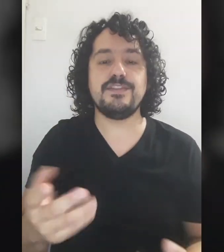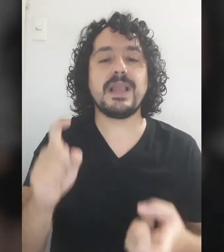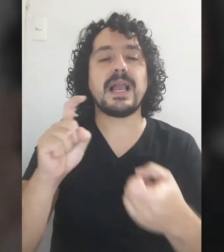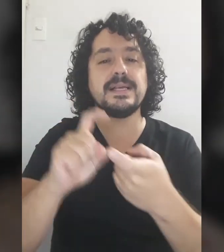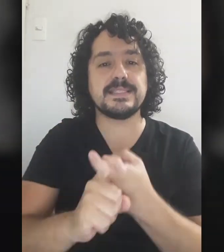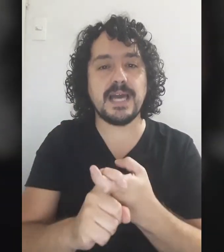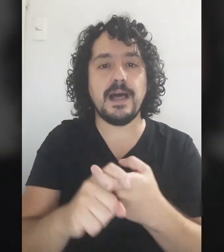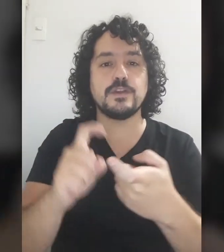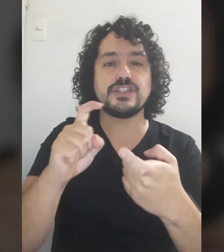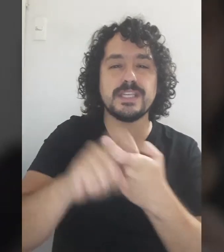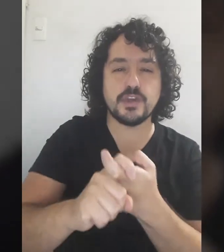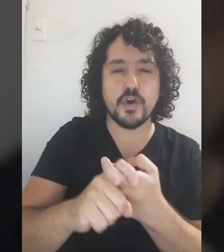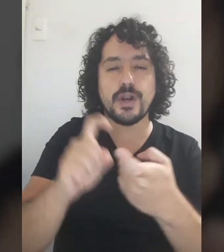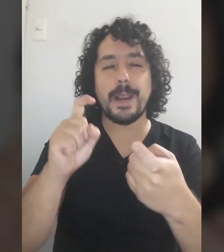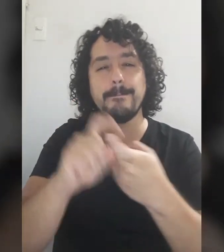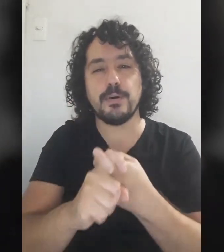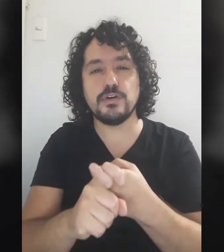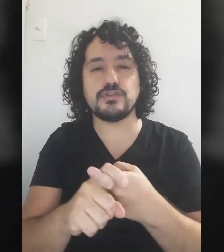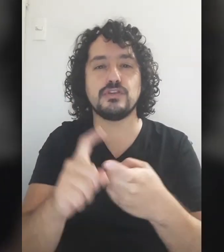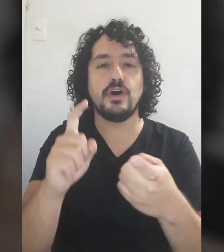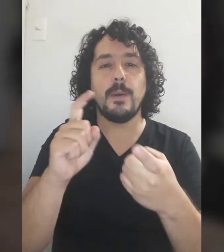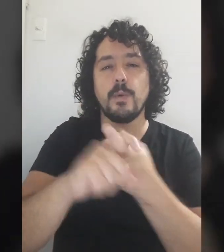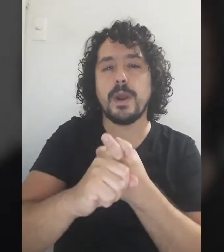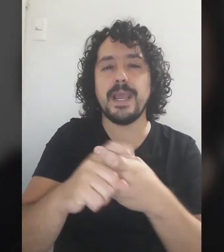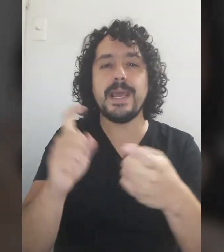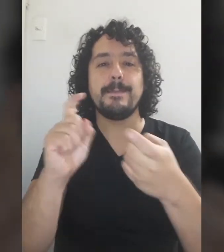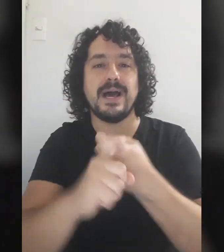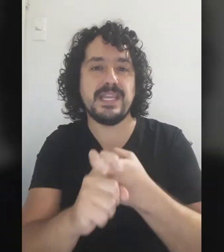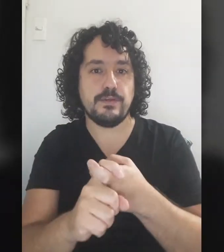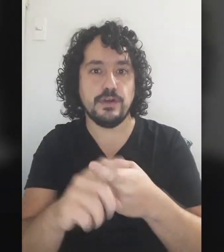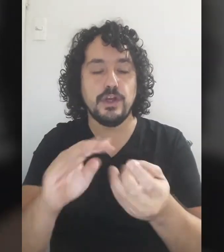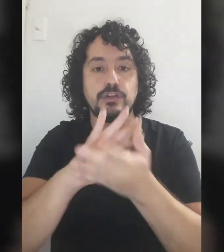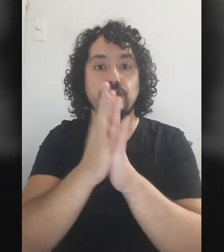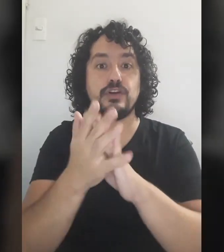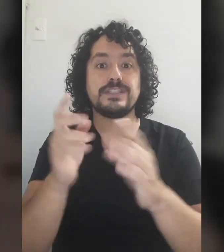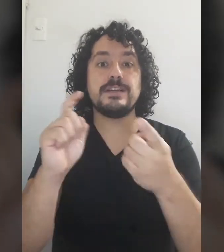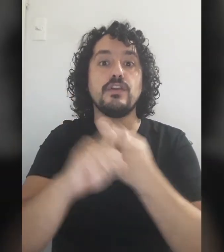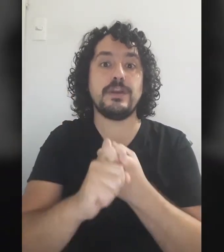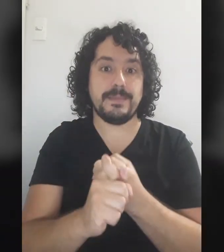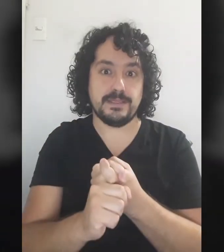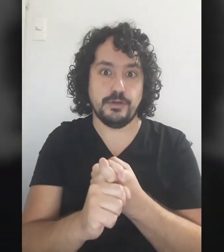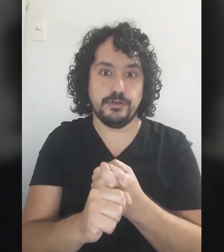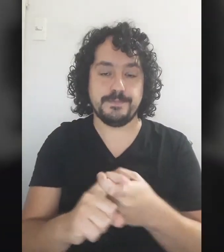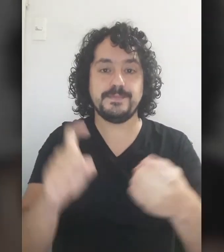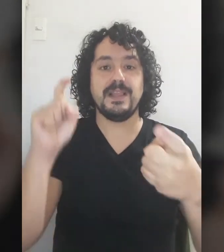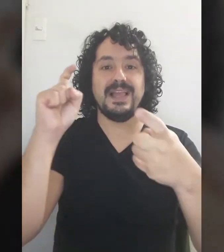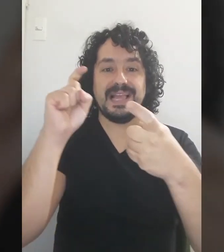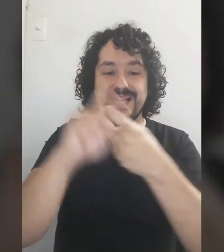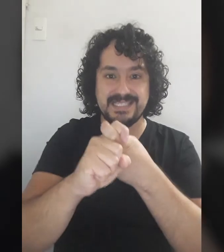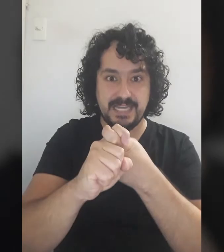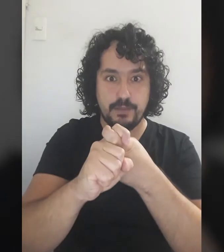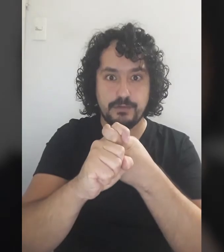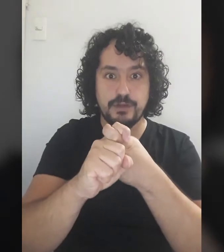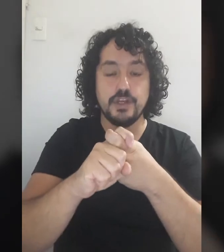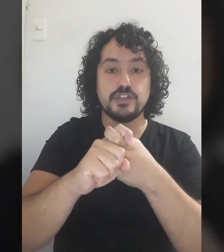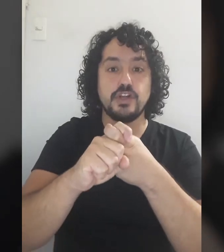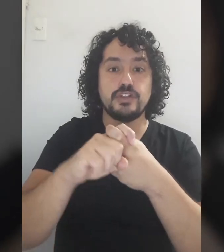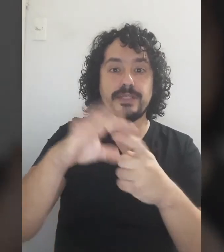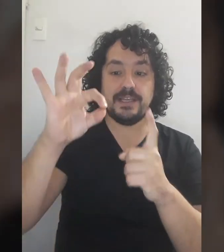casado Señora, esposo Mujer, marido Todo lo relacionado con el matrimonio Casado Soltero,